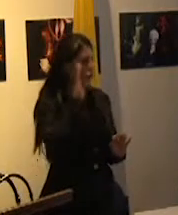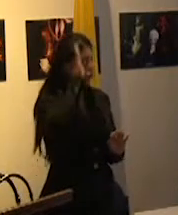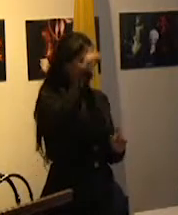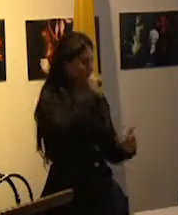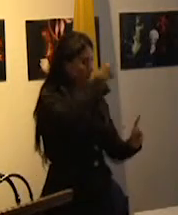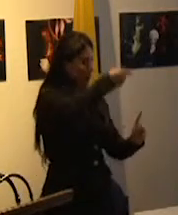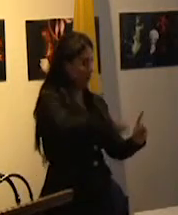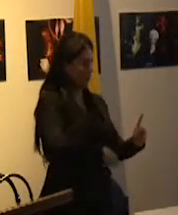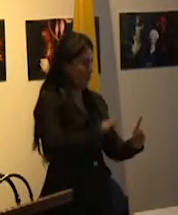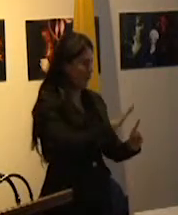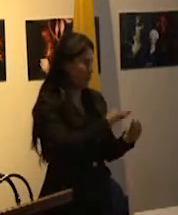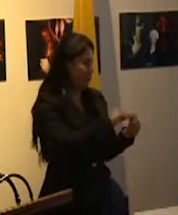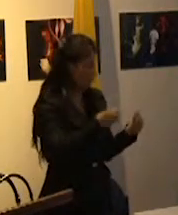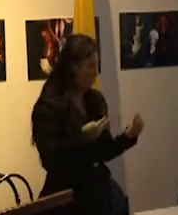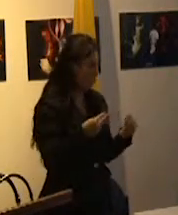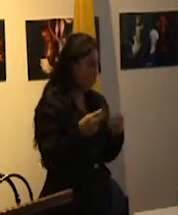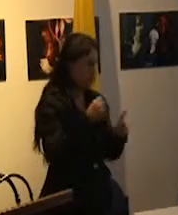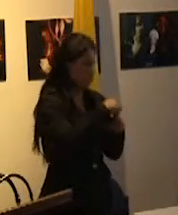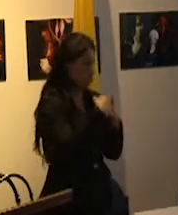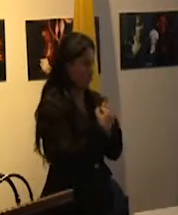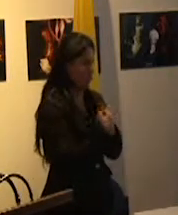para los que son llamados.